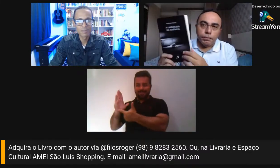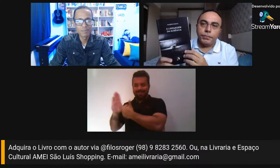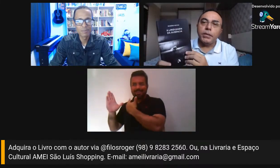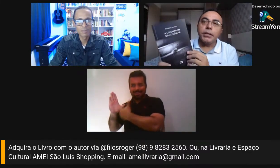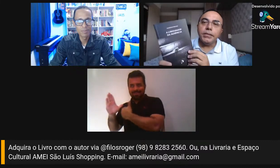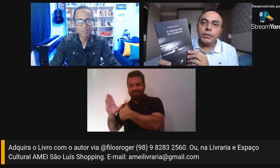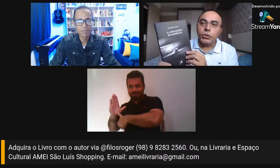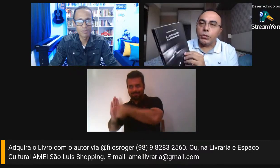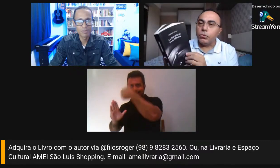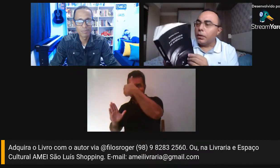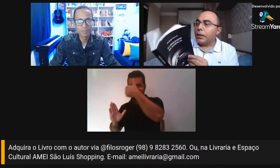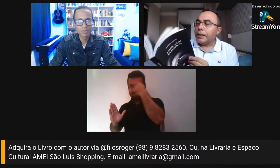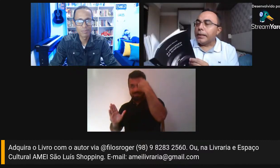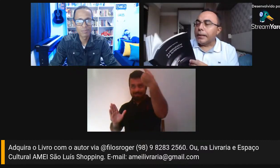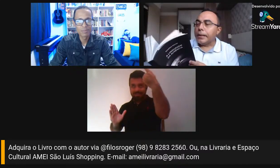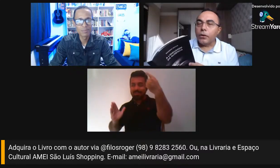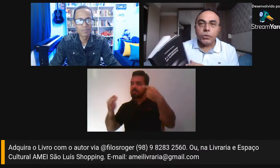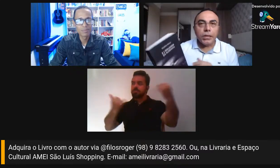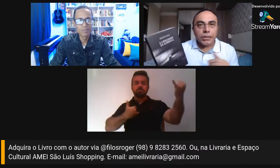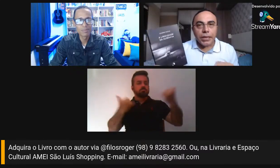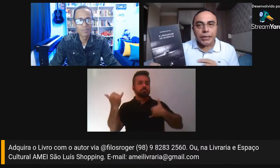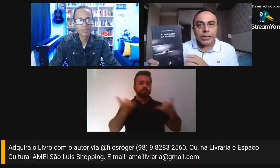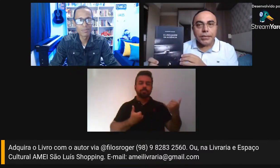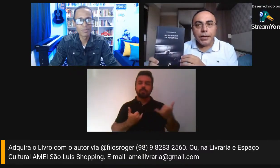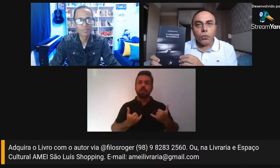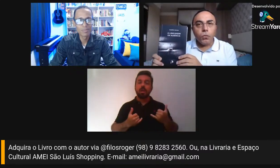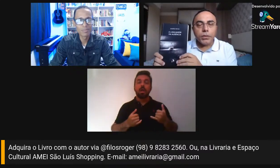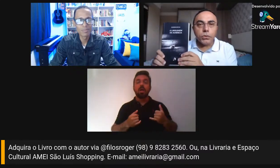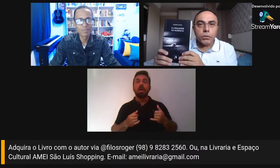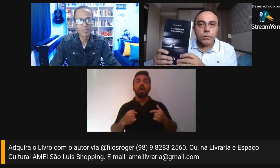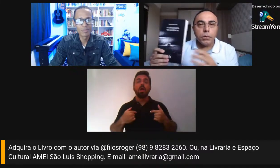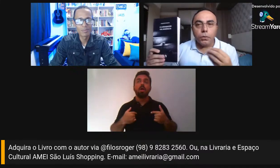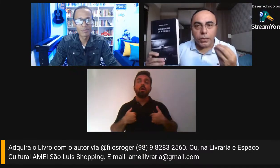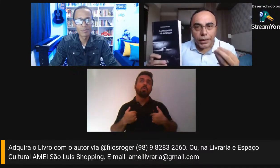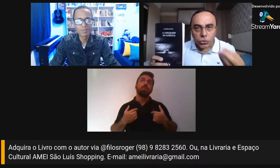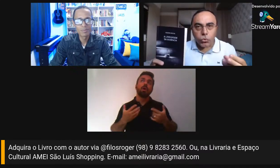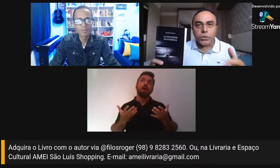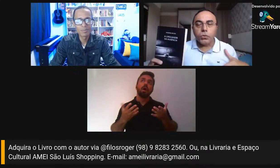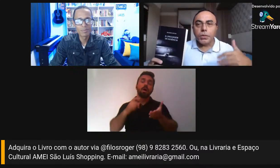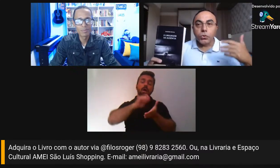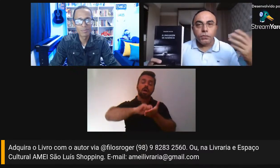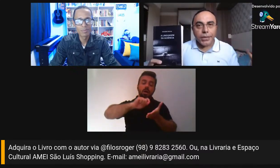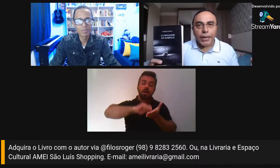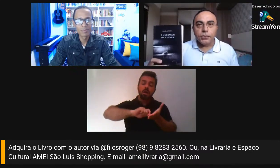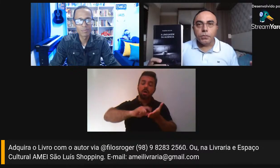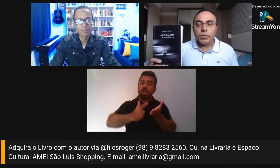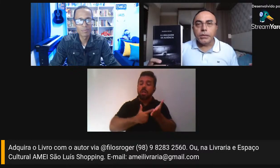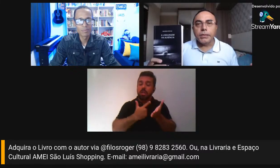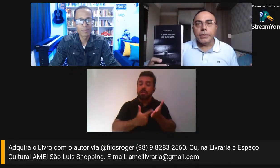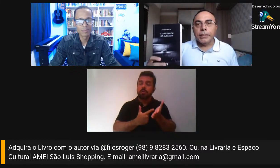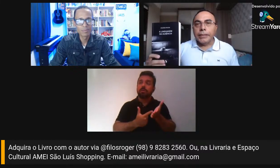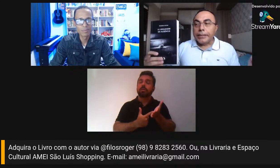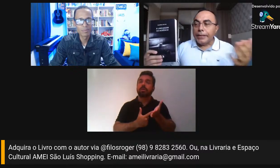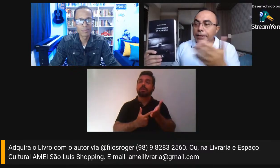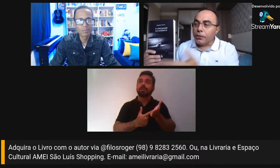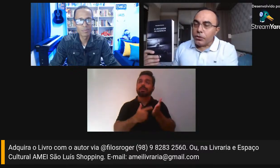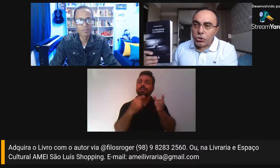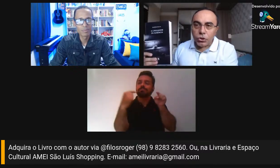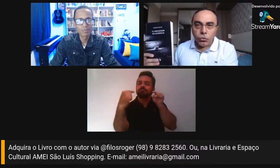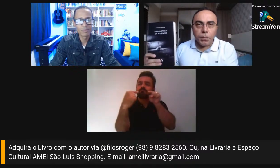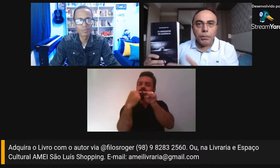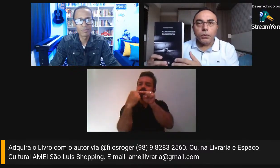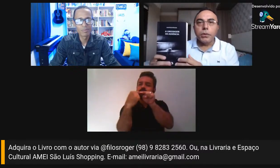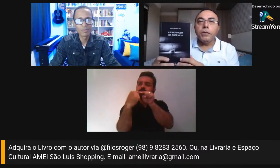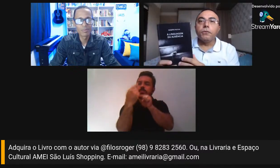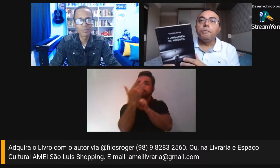leitor, em que sentido? Eu tentei trazer algumas alterações, algumas novidades, vamos dizer assim, que não